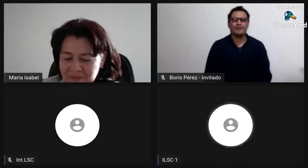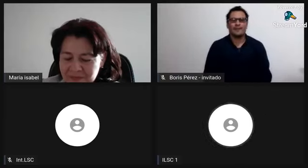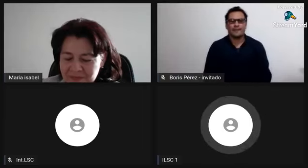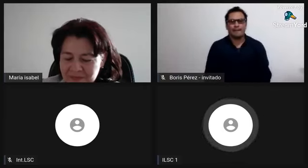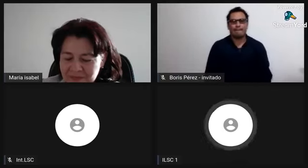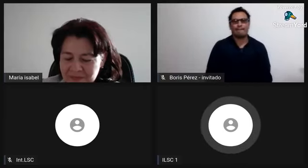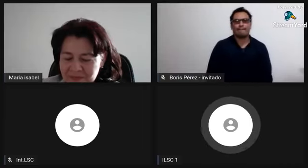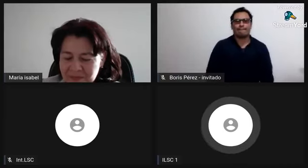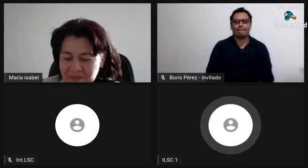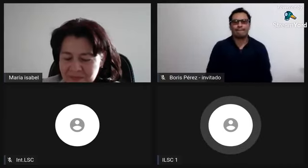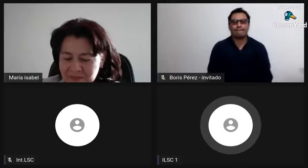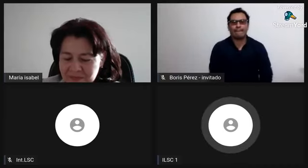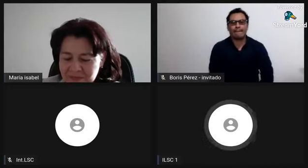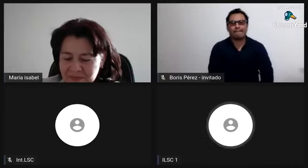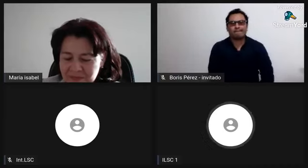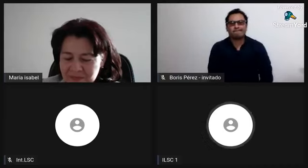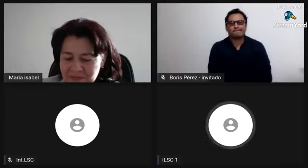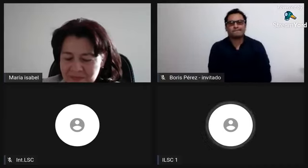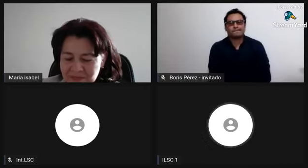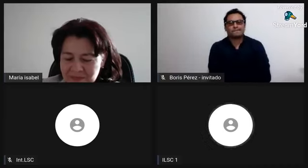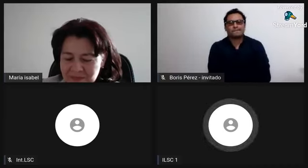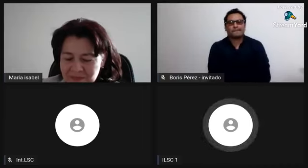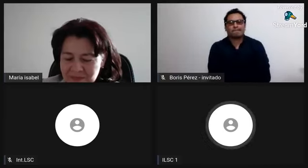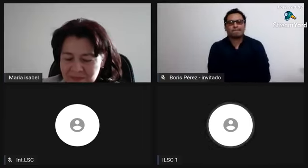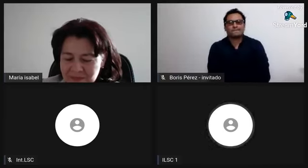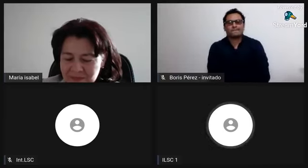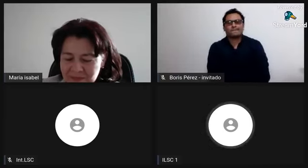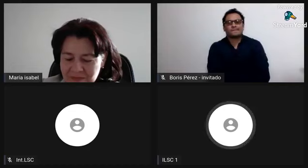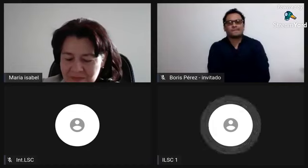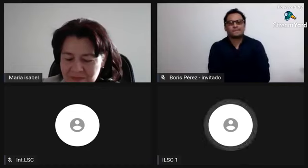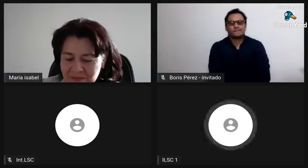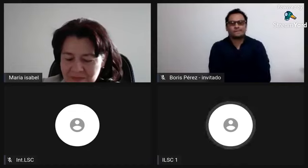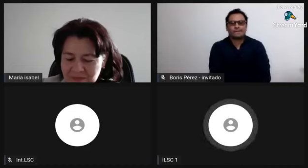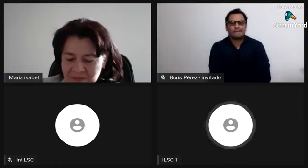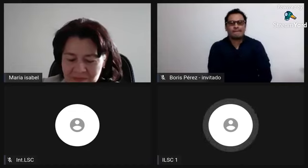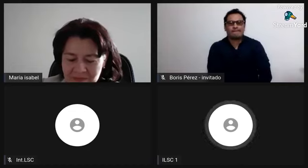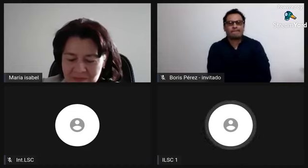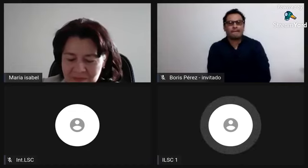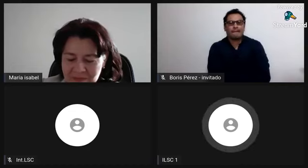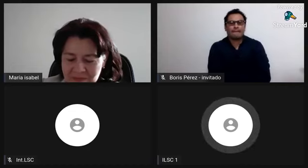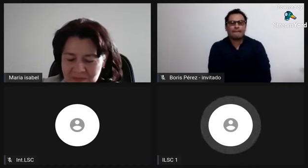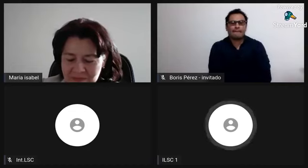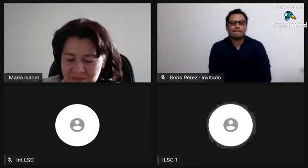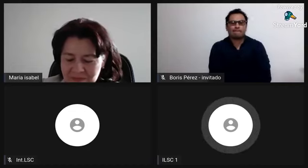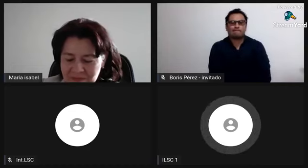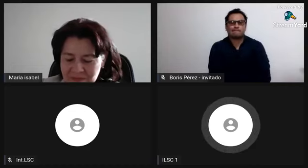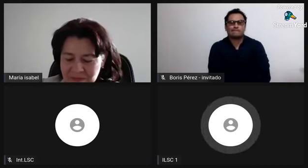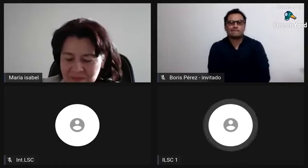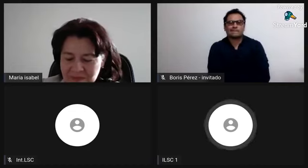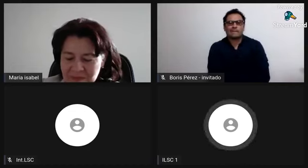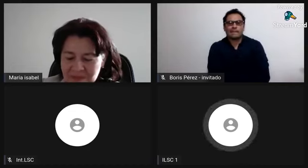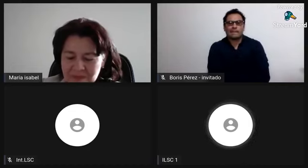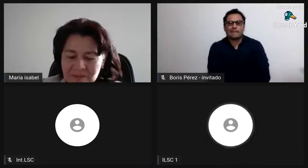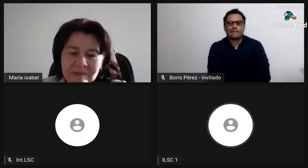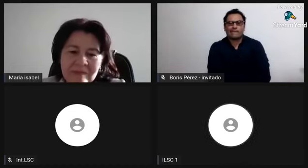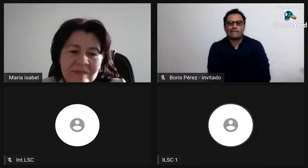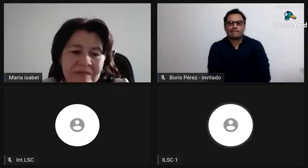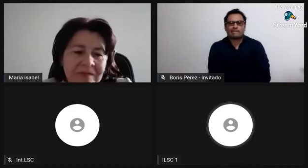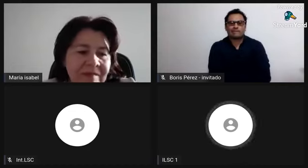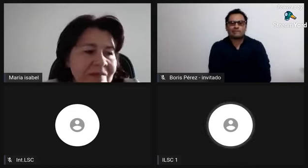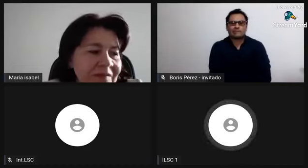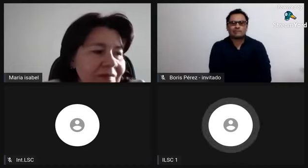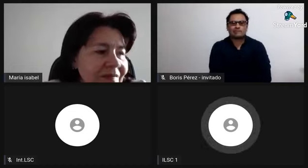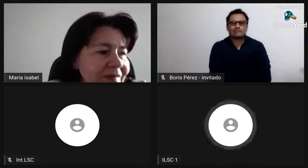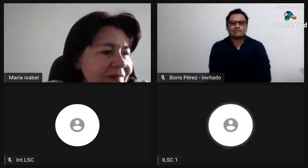gubernamentales, pero que se haga de esta manera para mí es muy gratificante porque veo que hay una participación